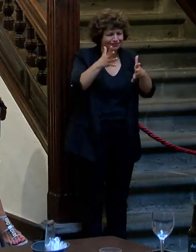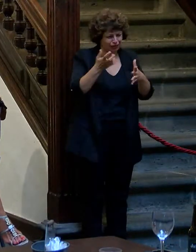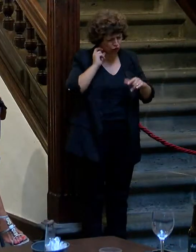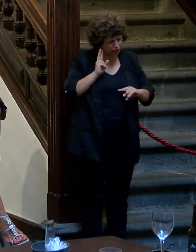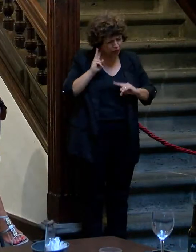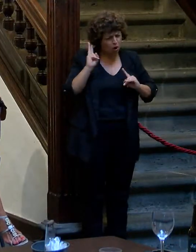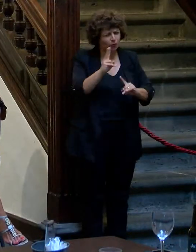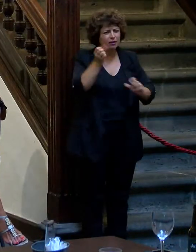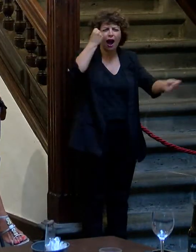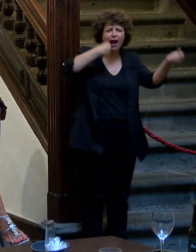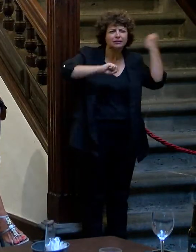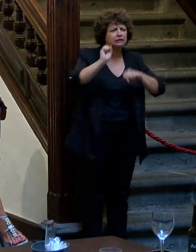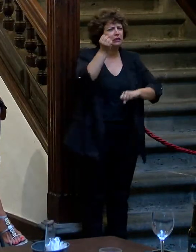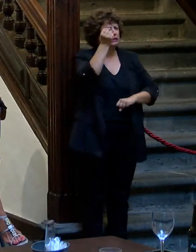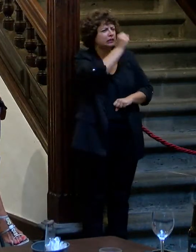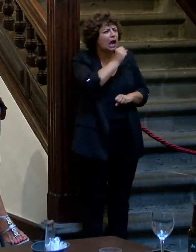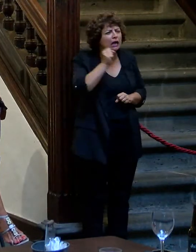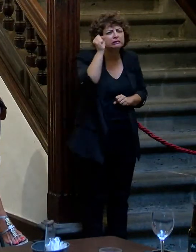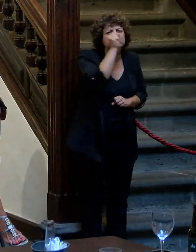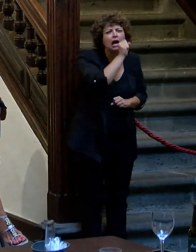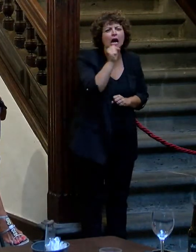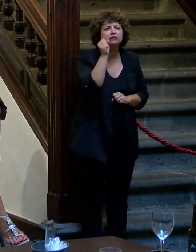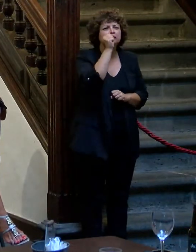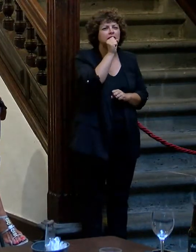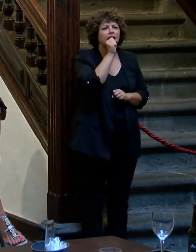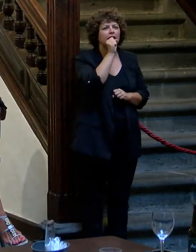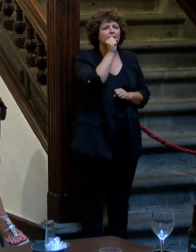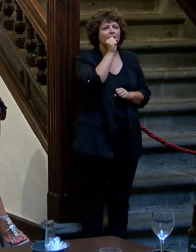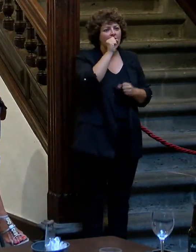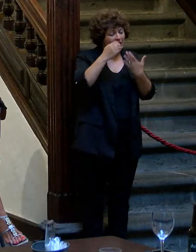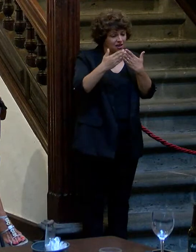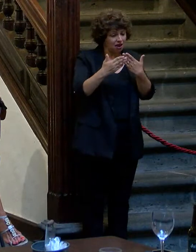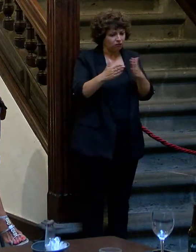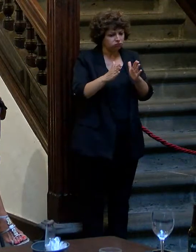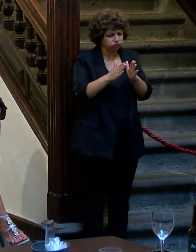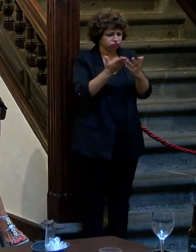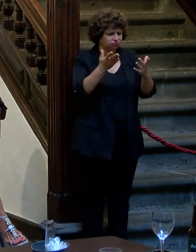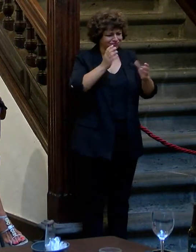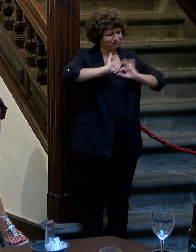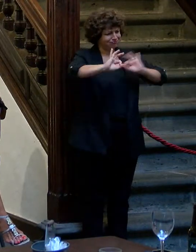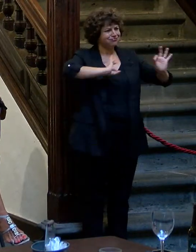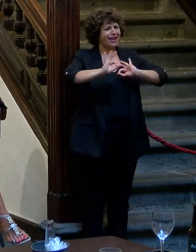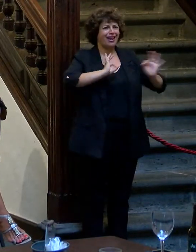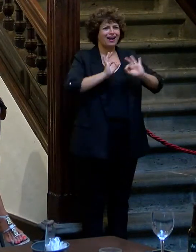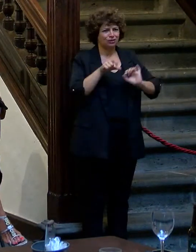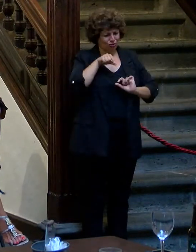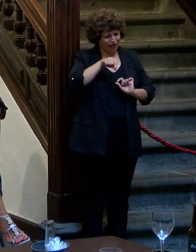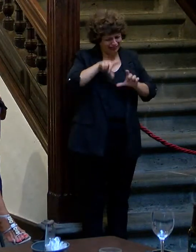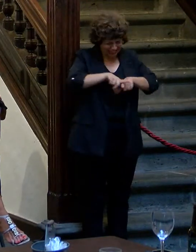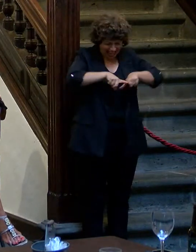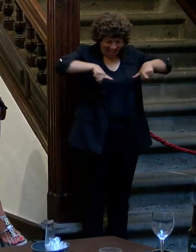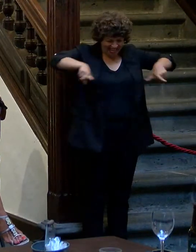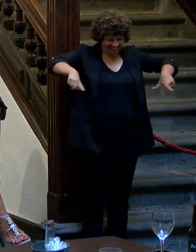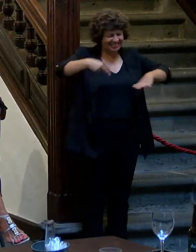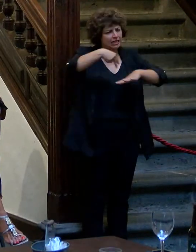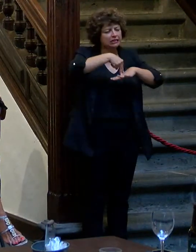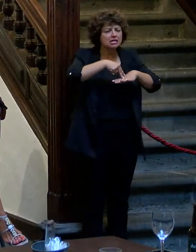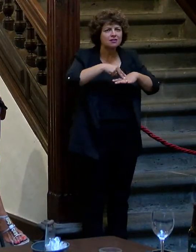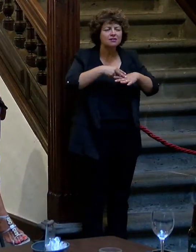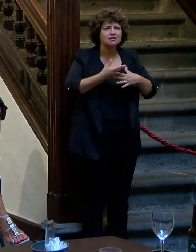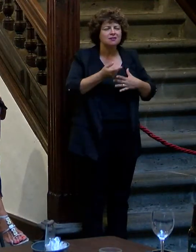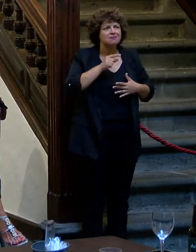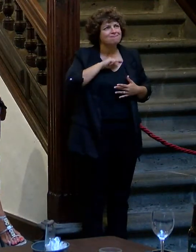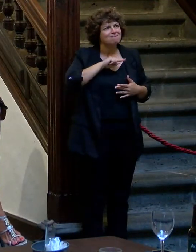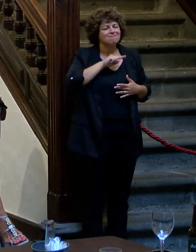como actriz, como cantante, como en la revista, a ti ese escenario te llena e incluso me